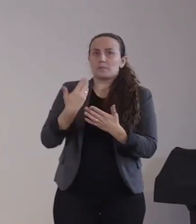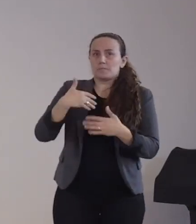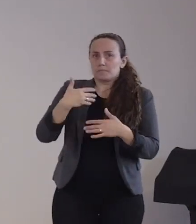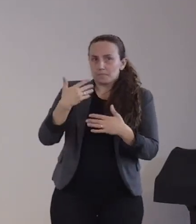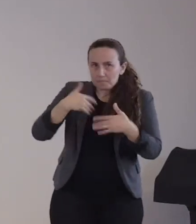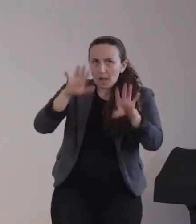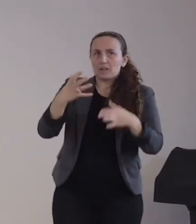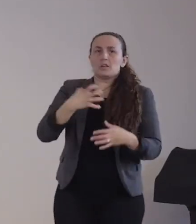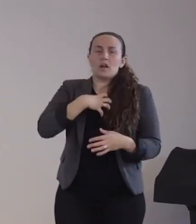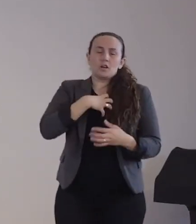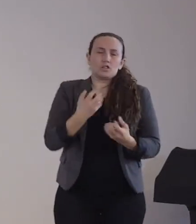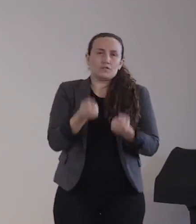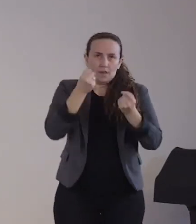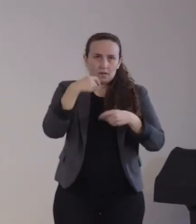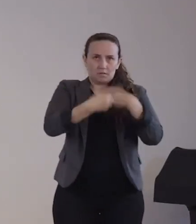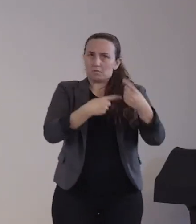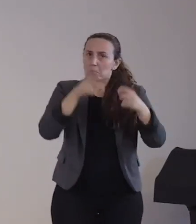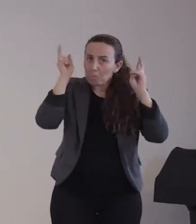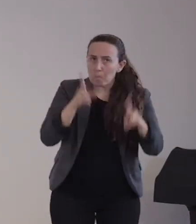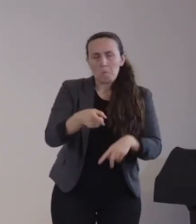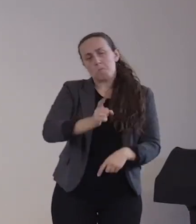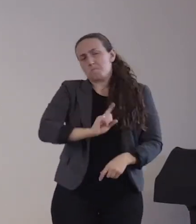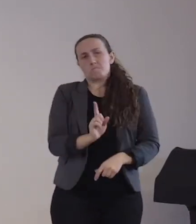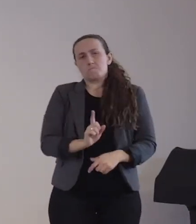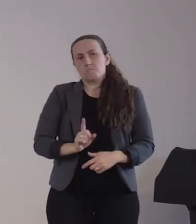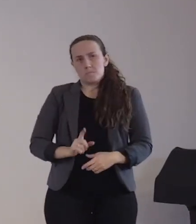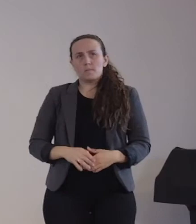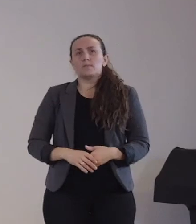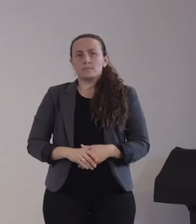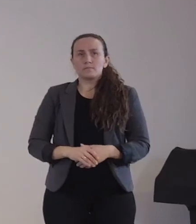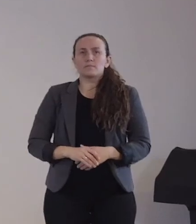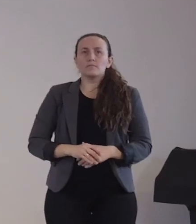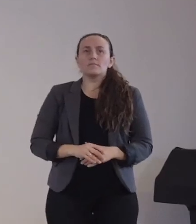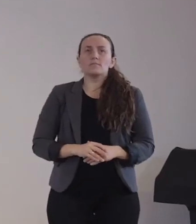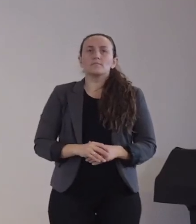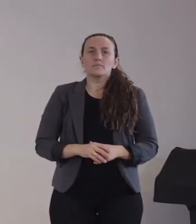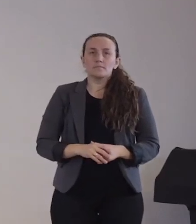Daten, die nahelegen, dass das nicht der Fall ist.